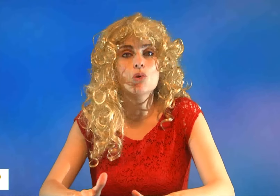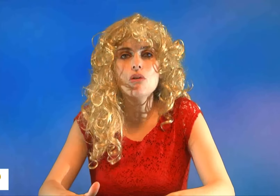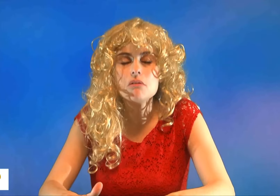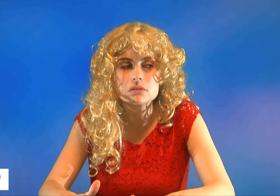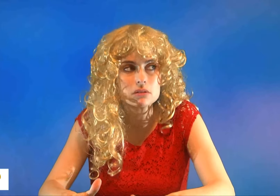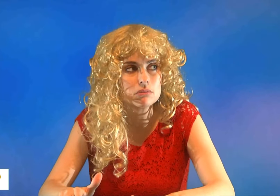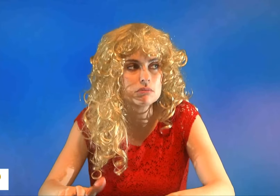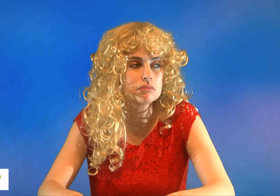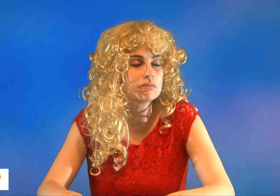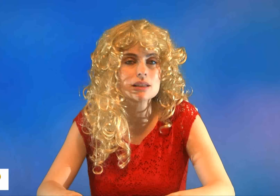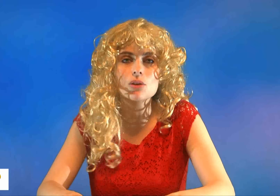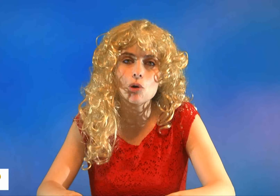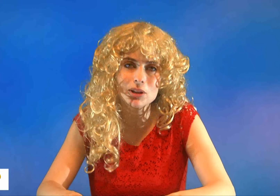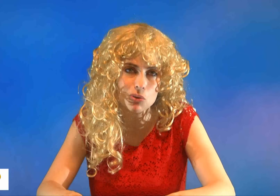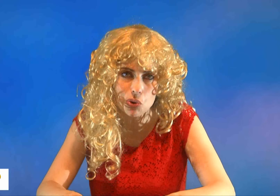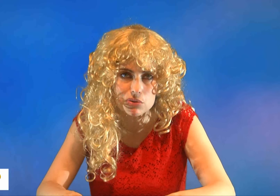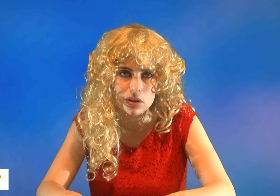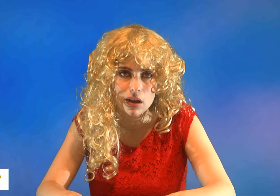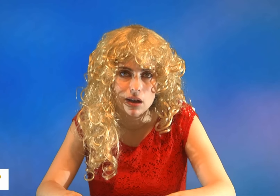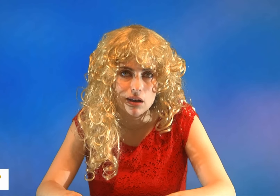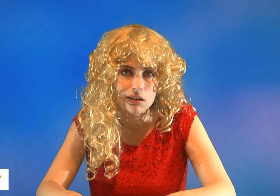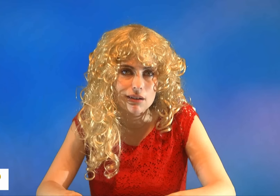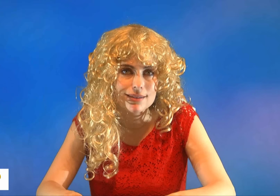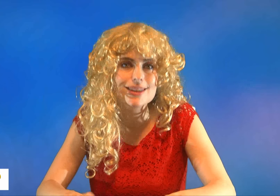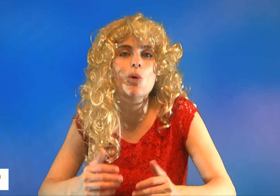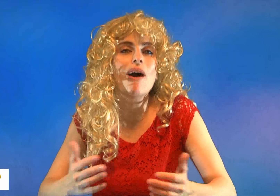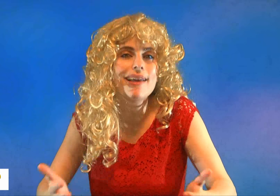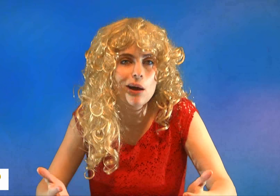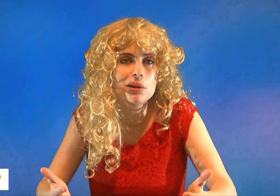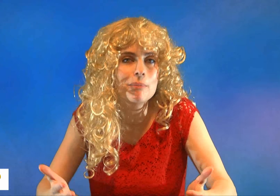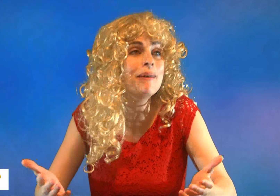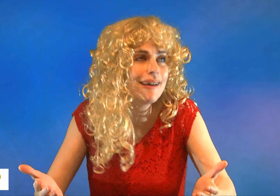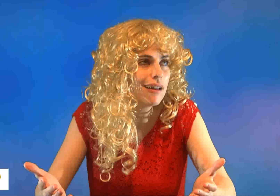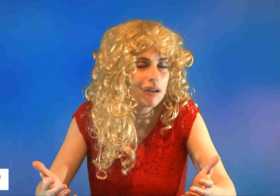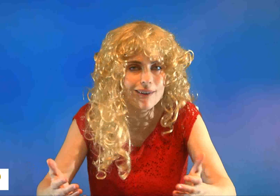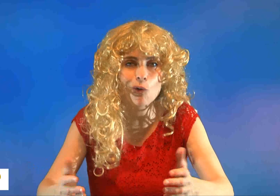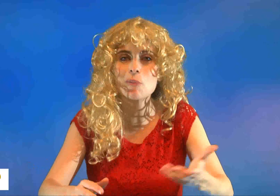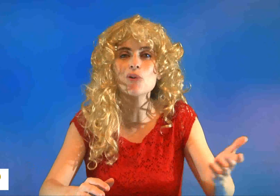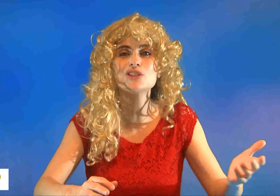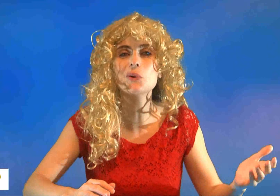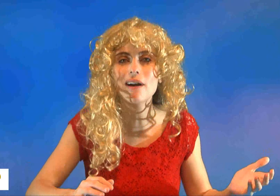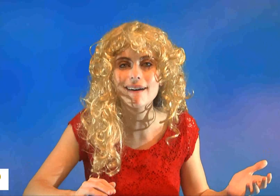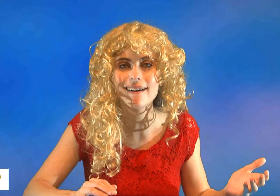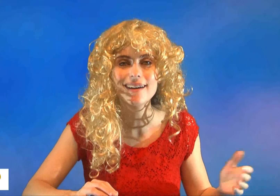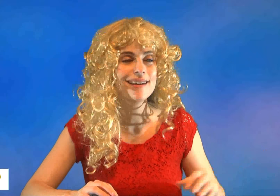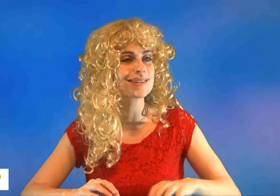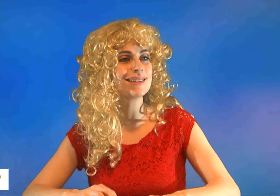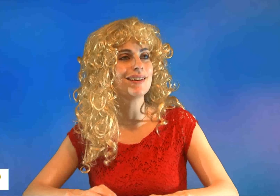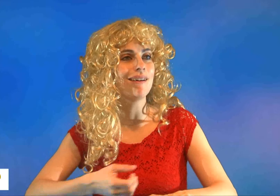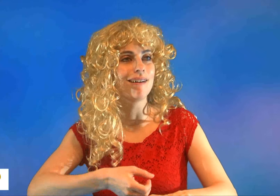cause, mais sans me remettre en cause. C'est croyable, mais on n'a pas envie d'y croire. C'est